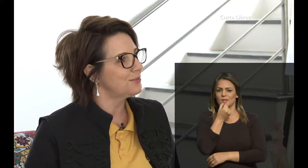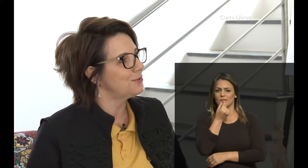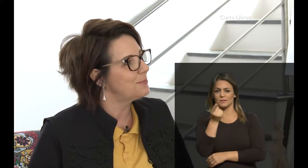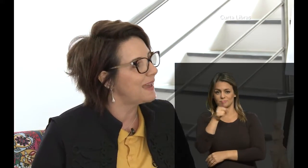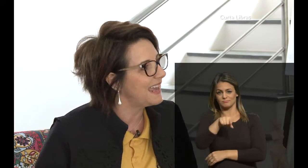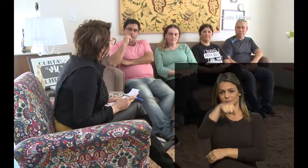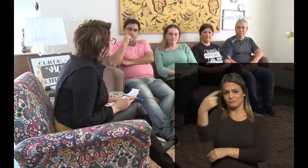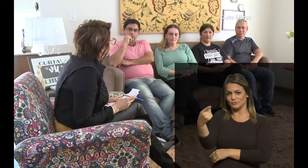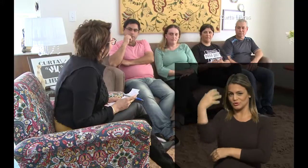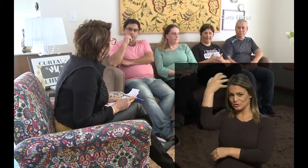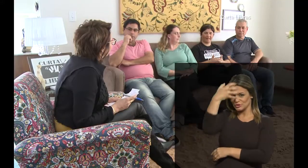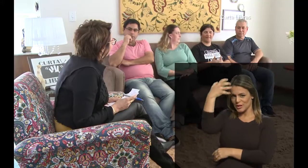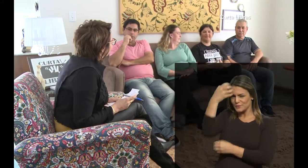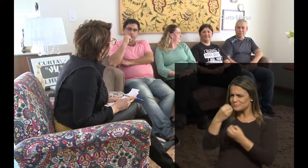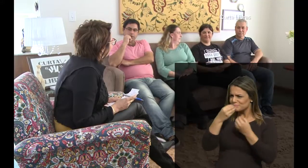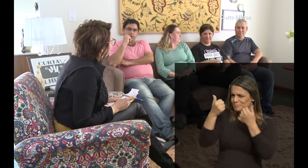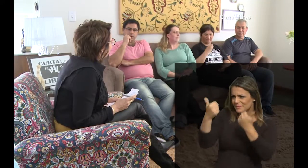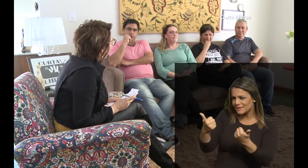Tudo bem? Tudo bem. Boa tarde.